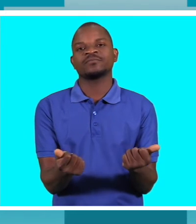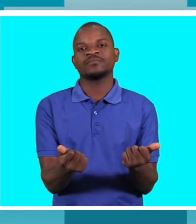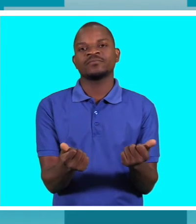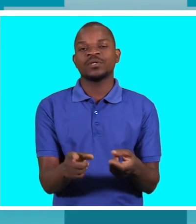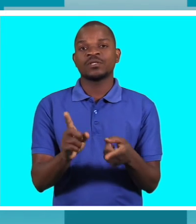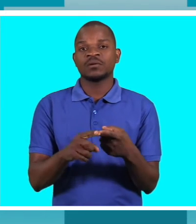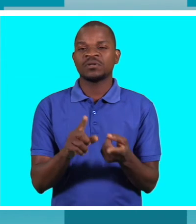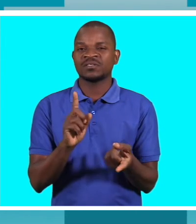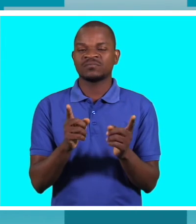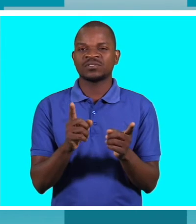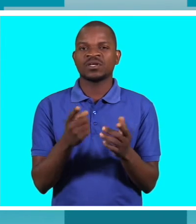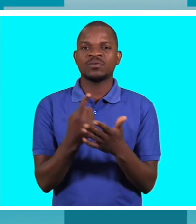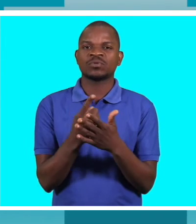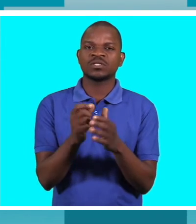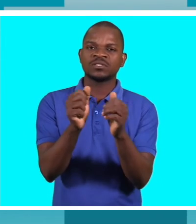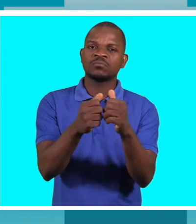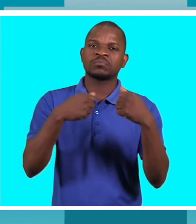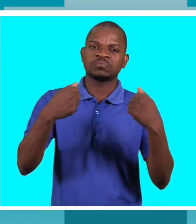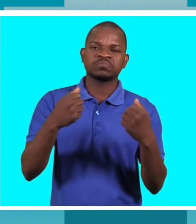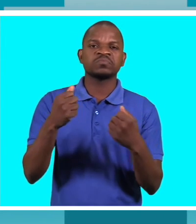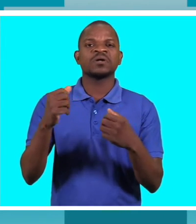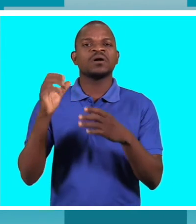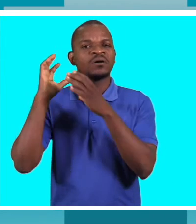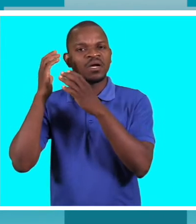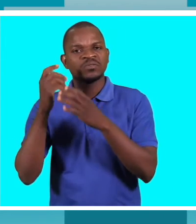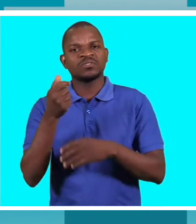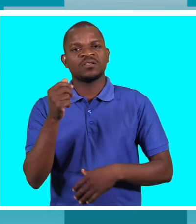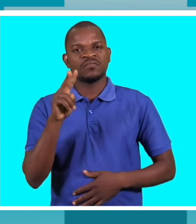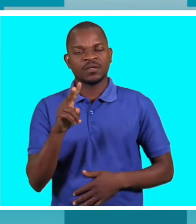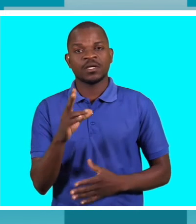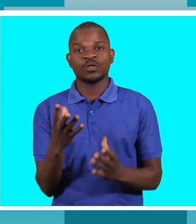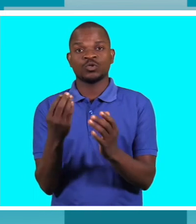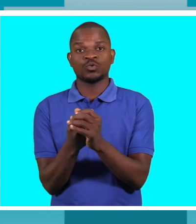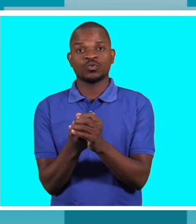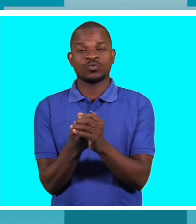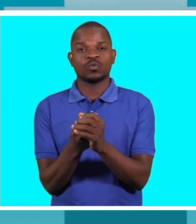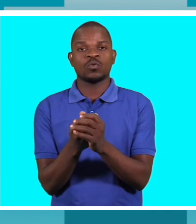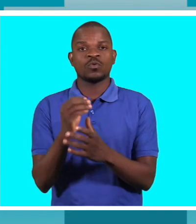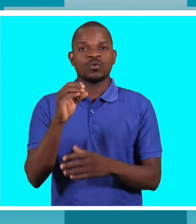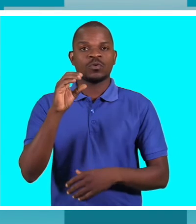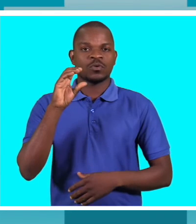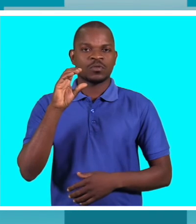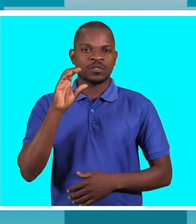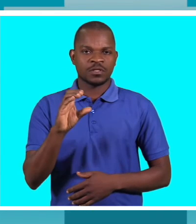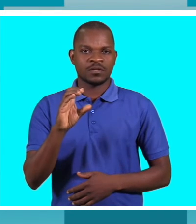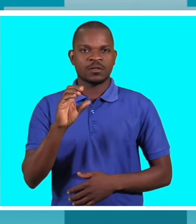deviam levar juntamente com o CNSS, Conselho Nacional de Combate ao Sida, não é?